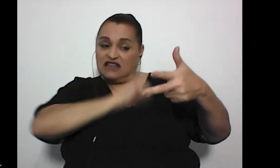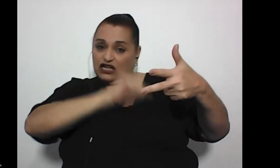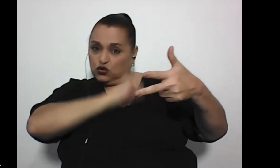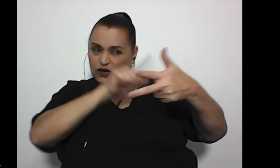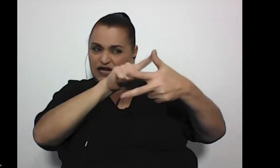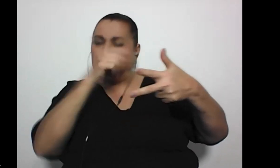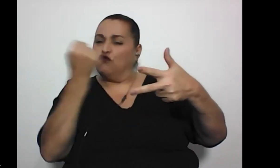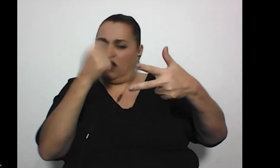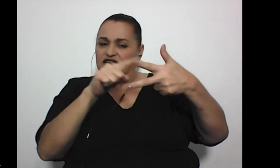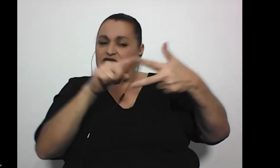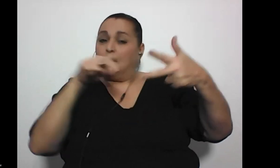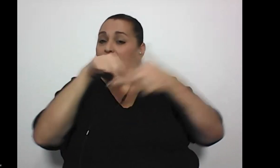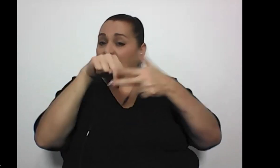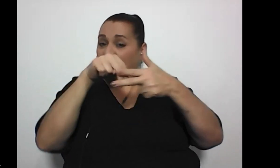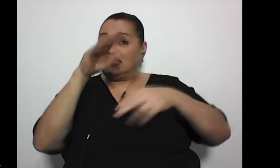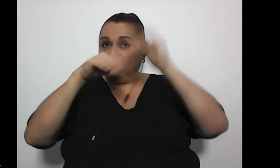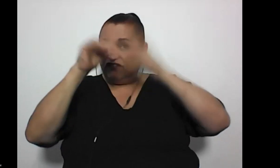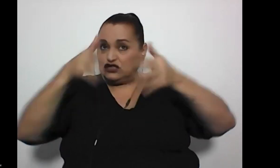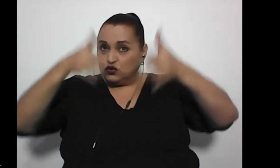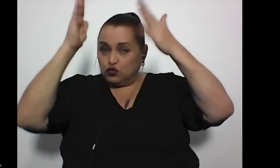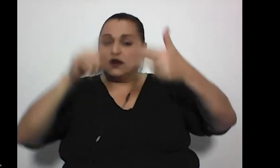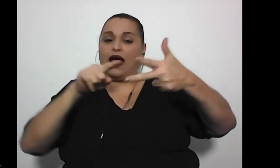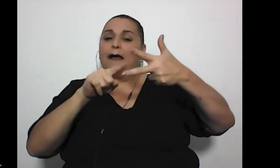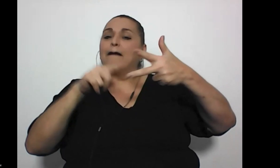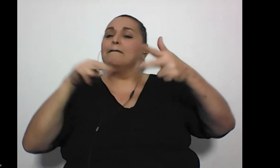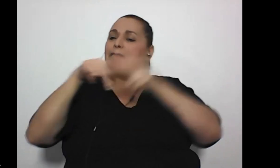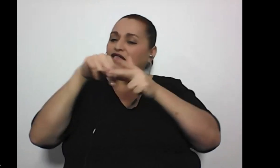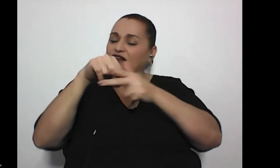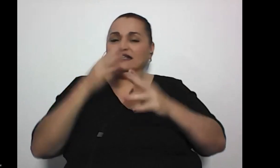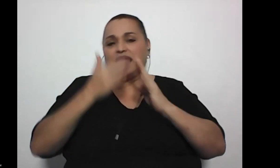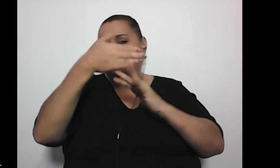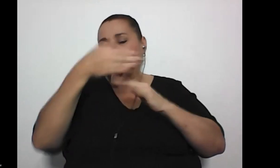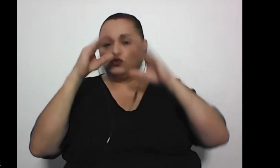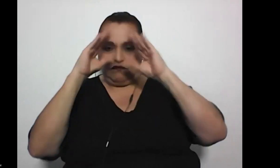fuertísimas, barreras a la infraestructura y barreras de acceso a la información.